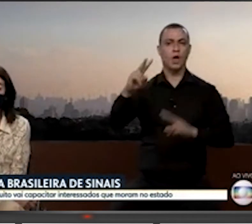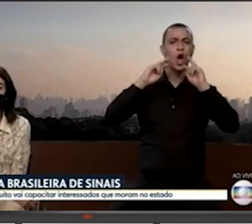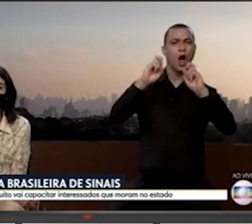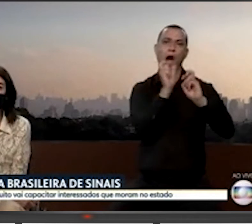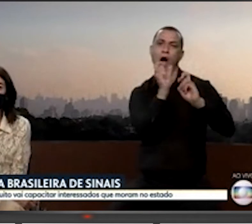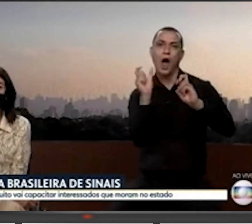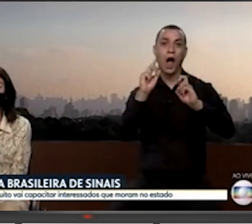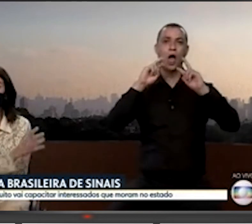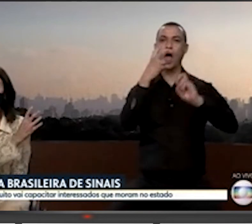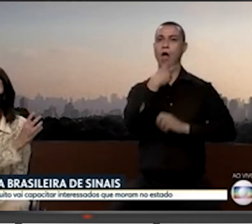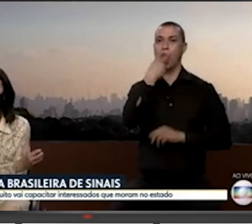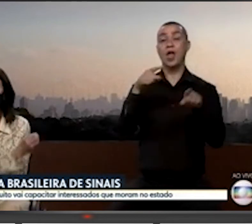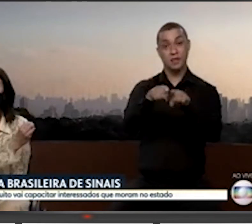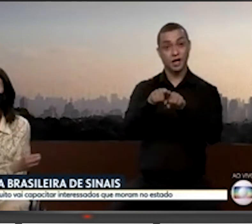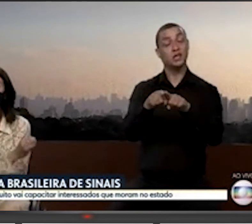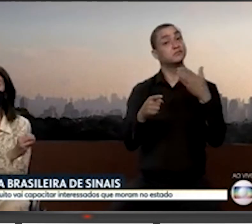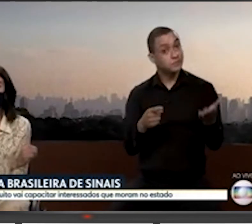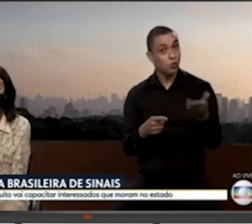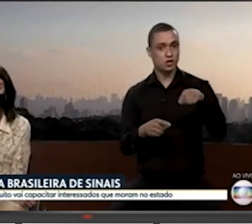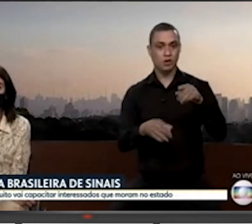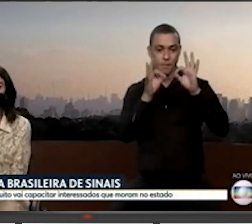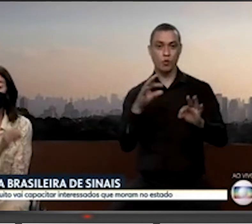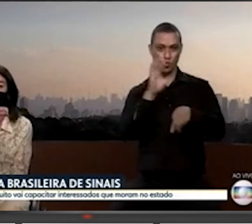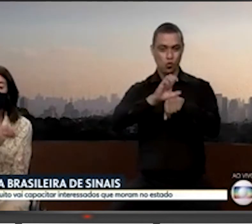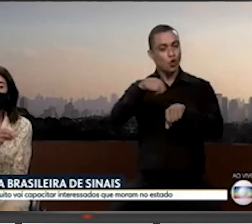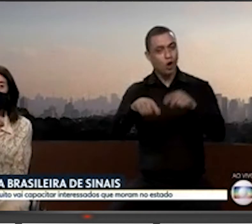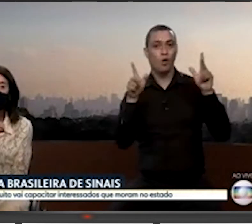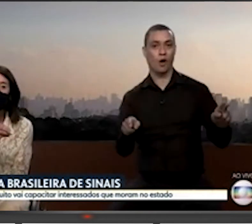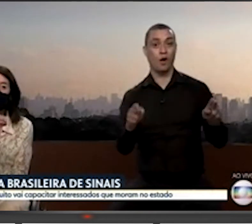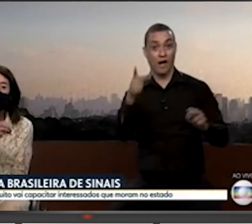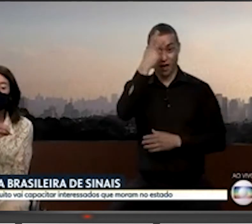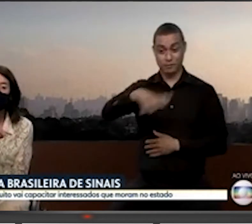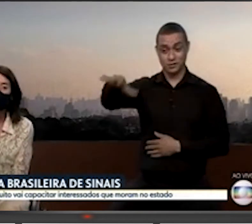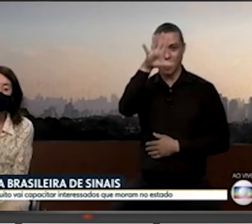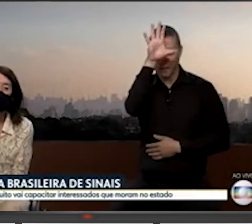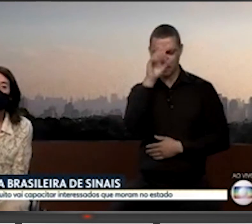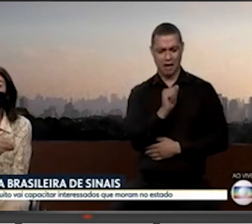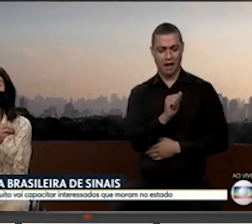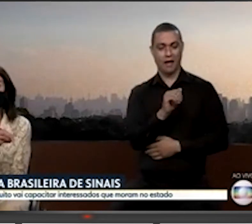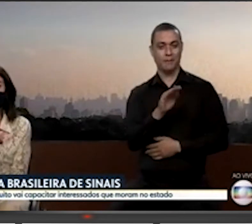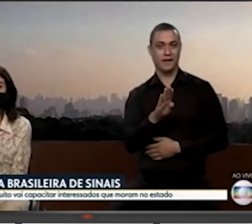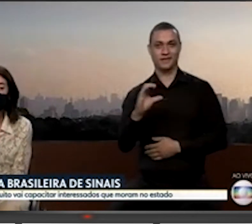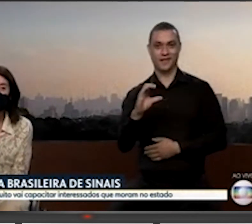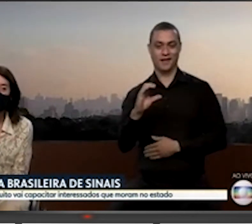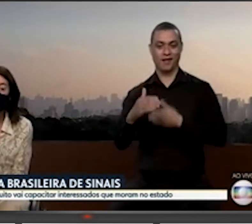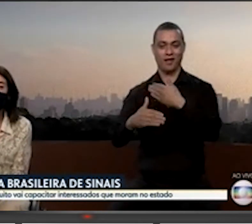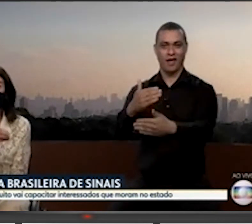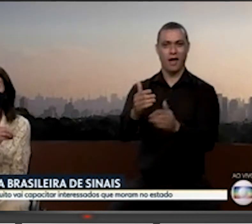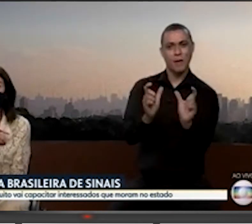palavras. Então, isso aqui é exatamente o nosso curso. As pessoas aprenderem desde o abecedário, aprenderem as palavras-chave, aprenderem